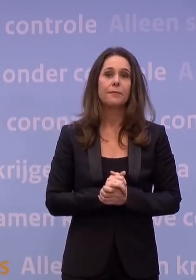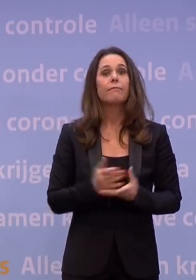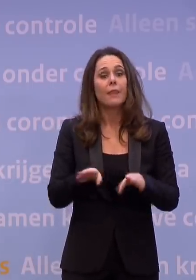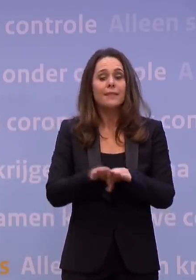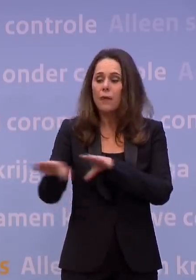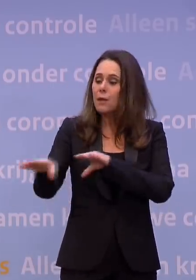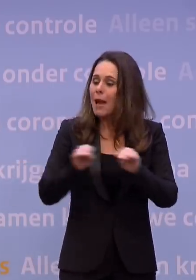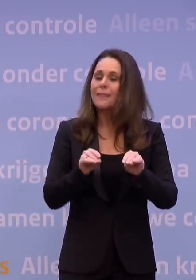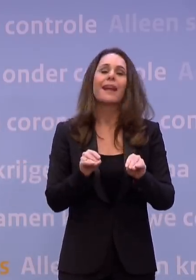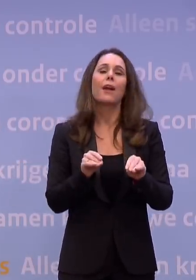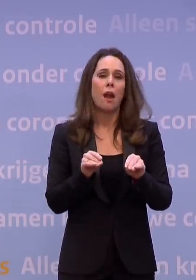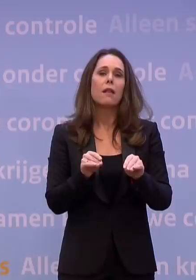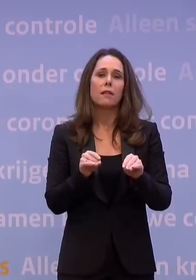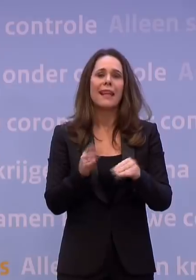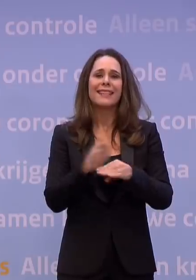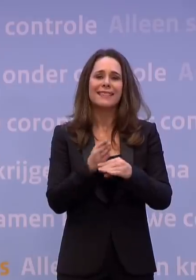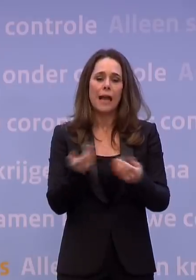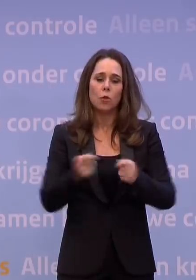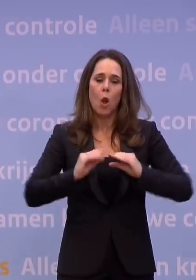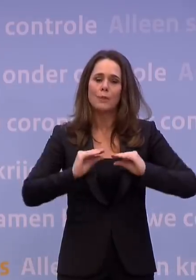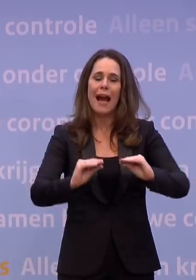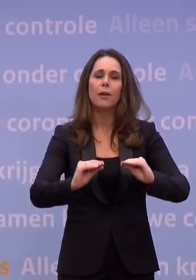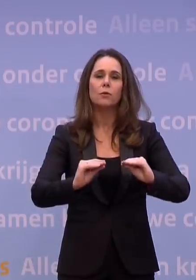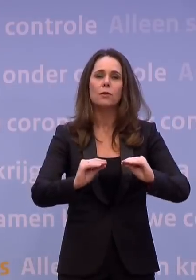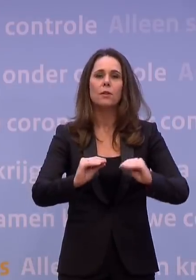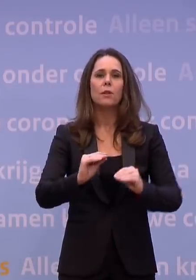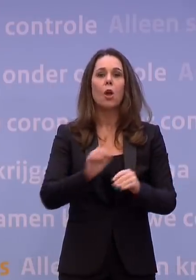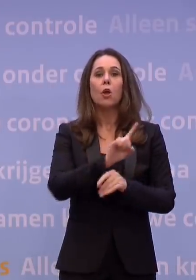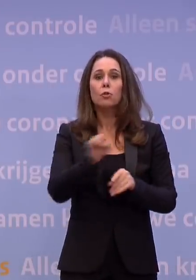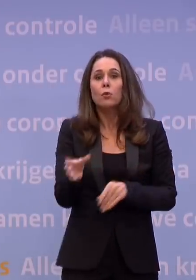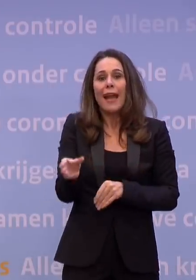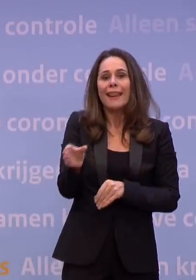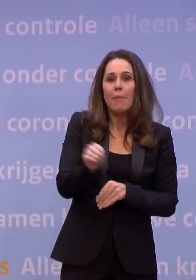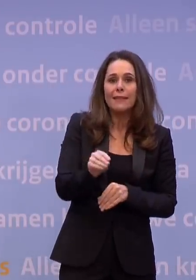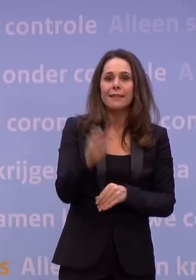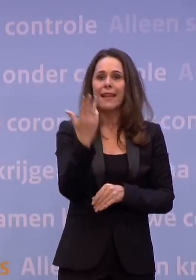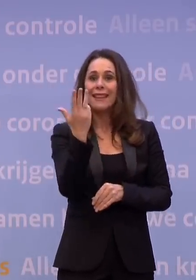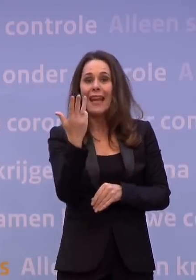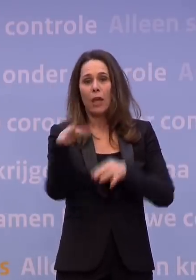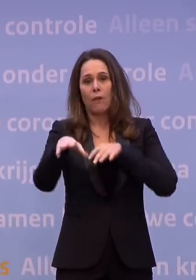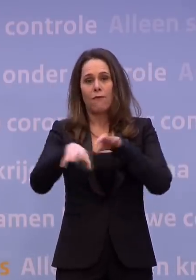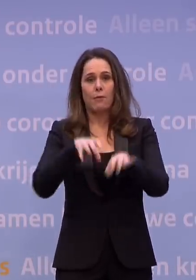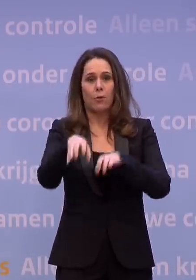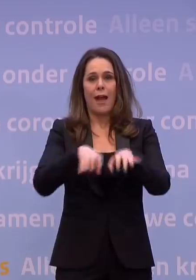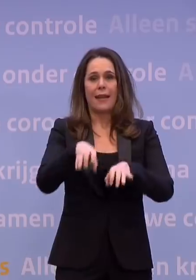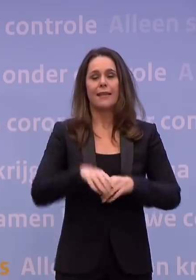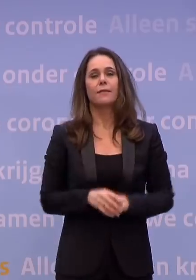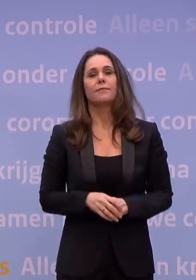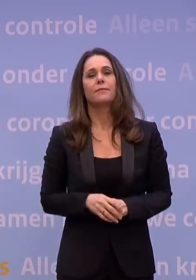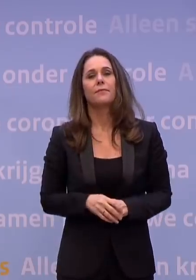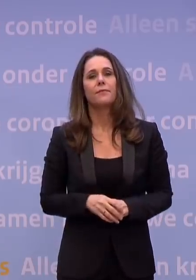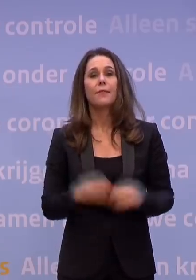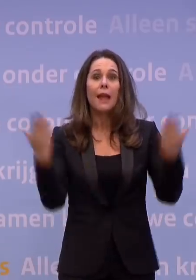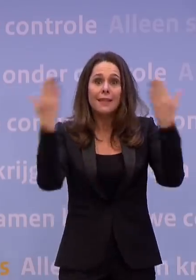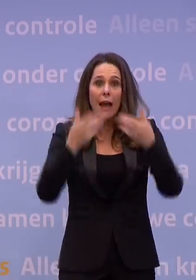als de andere maatregelen in de lockdown tot en met 9 februari. De avondklok geldt in principe